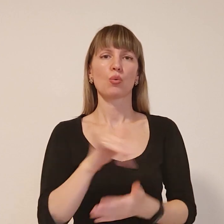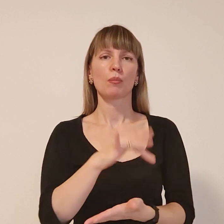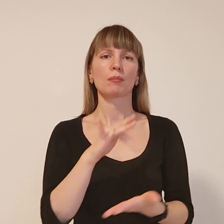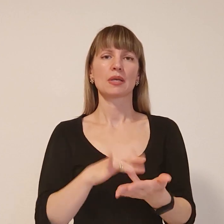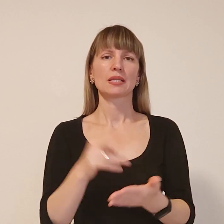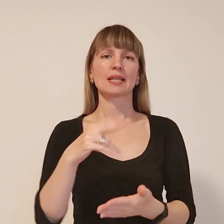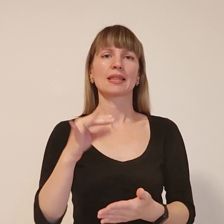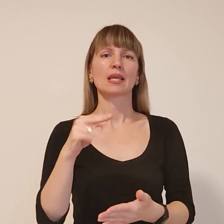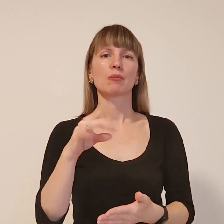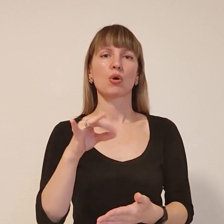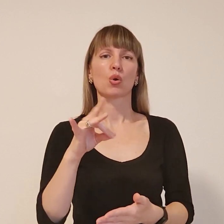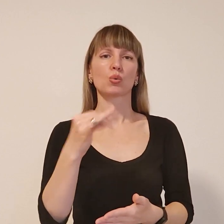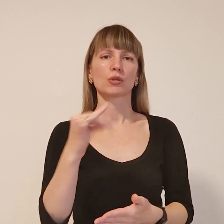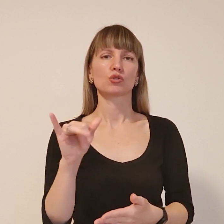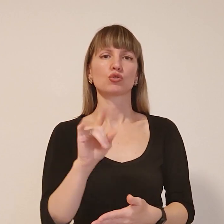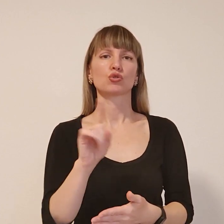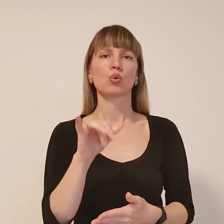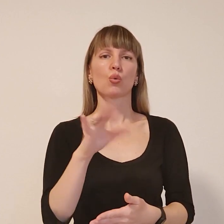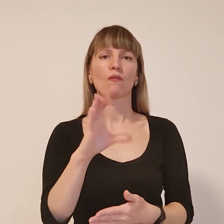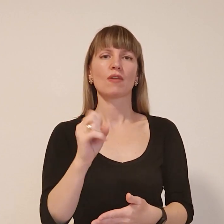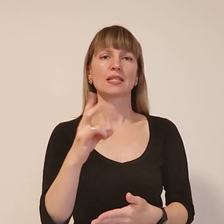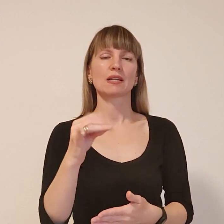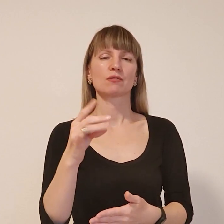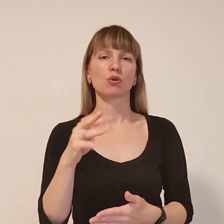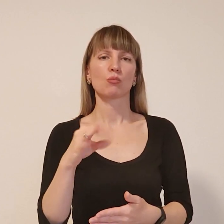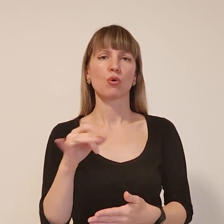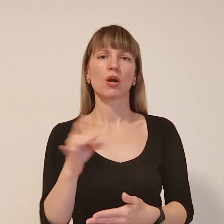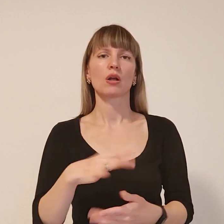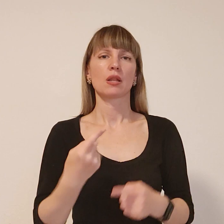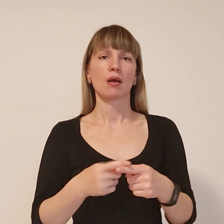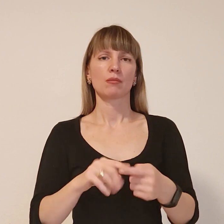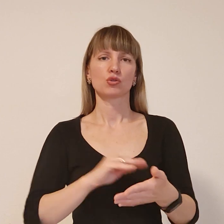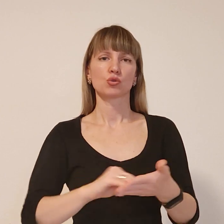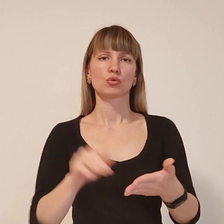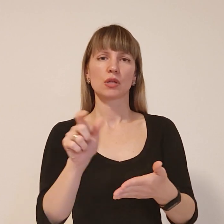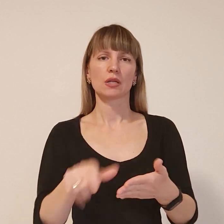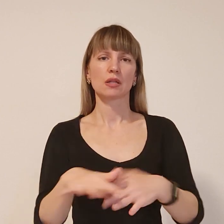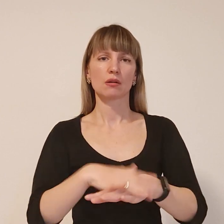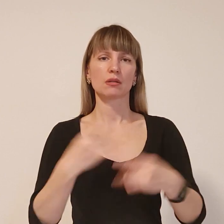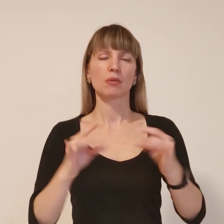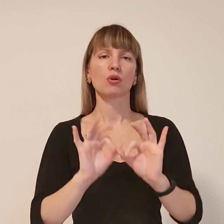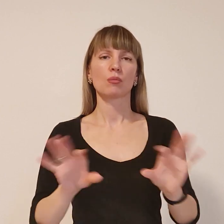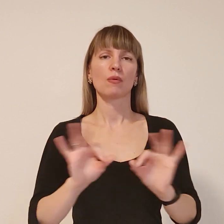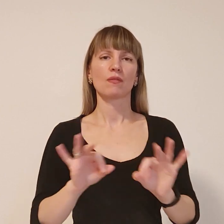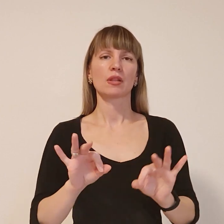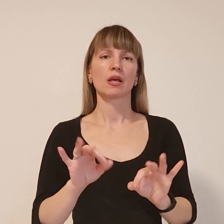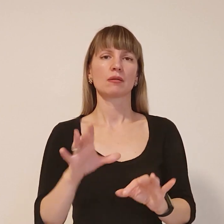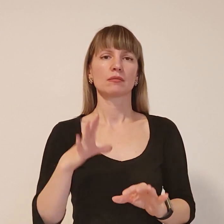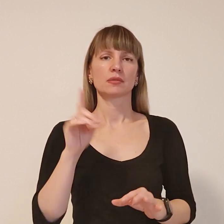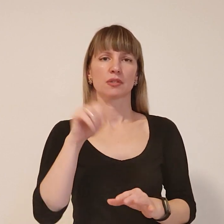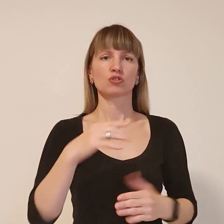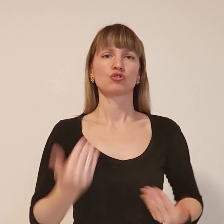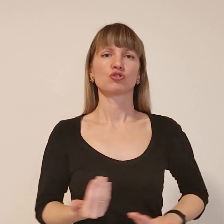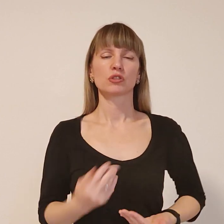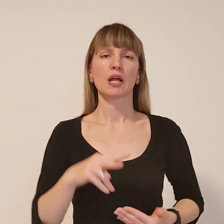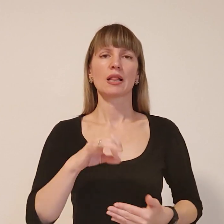Дніпрорудне, що у Васильівському районі. Про це журналістам Суспільного розповіла тамтешня жителька Лариса Петрівна.